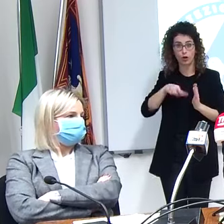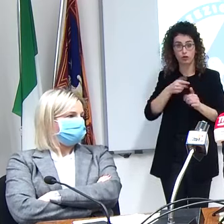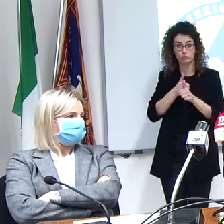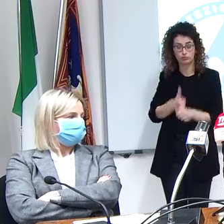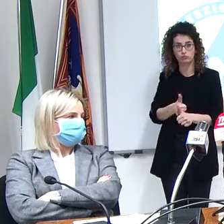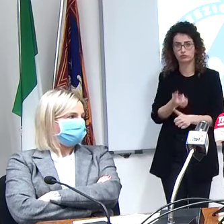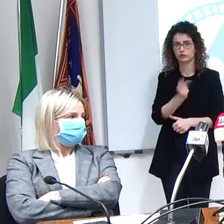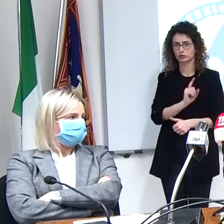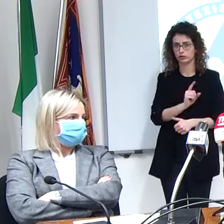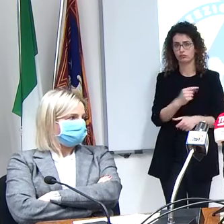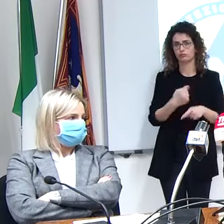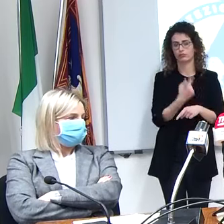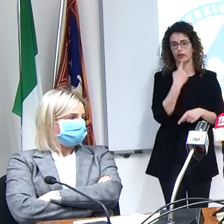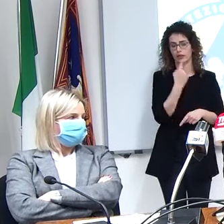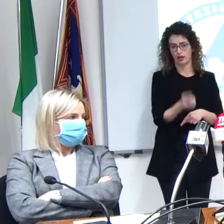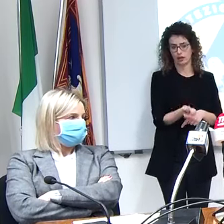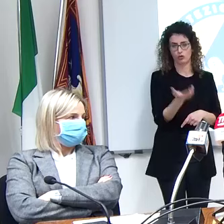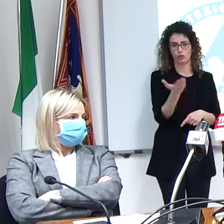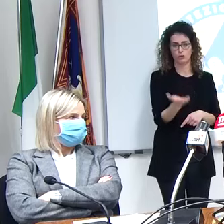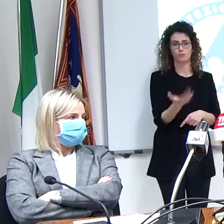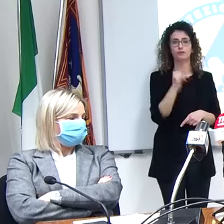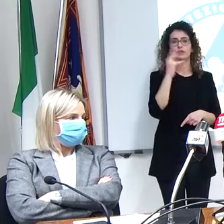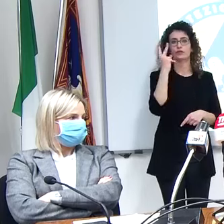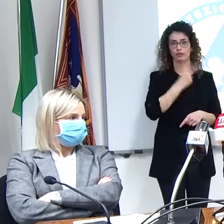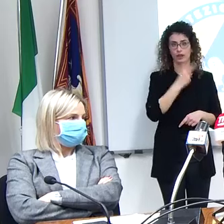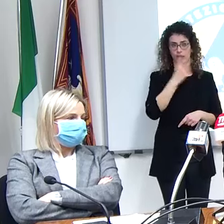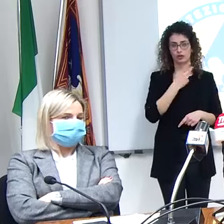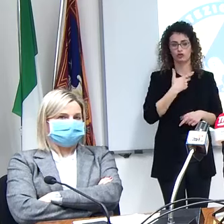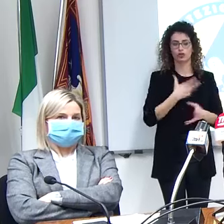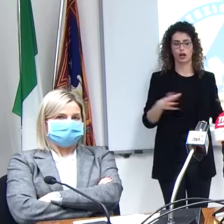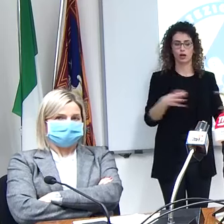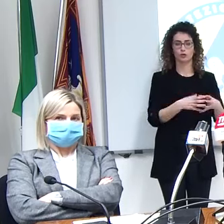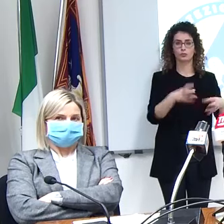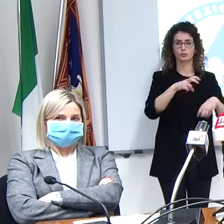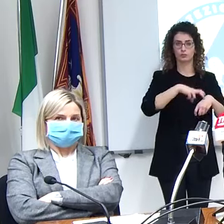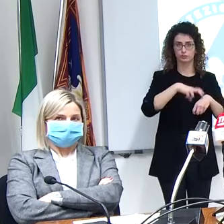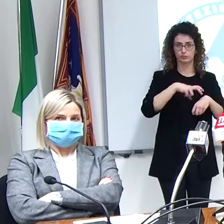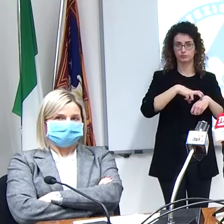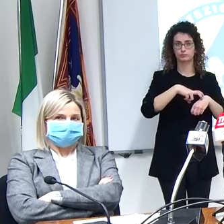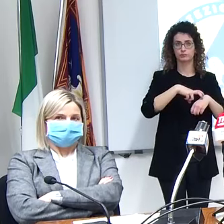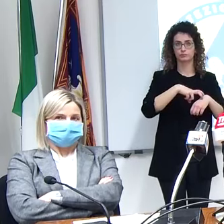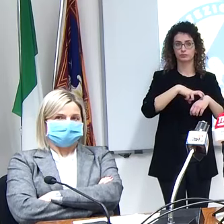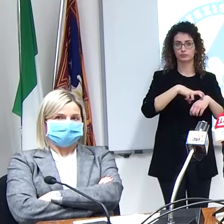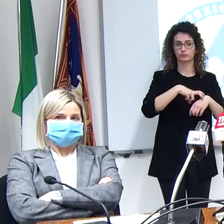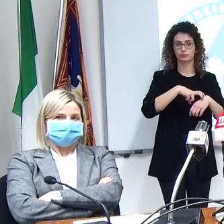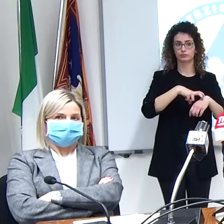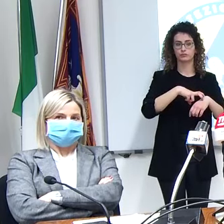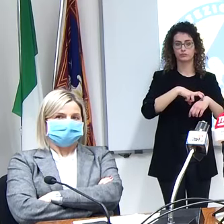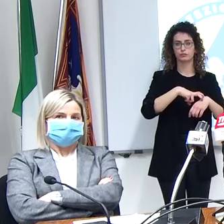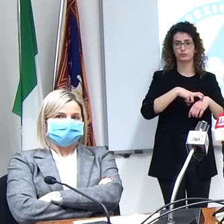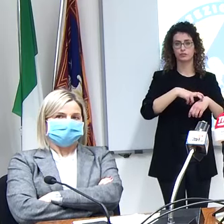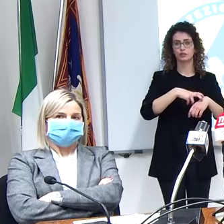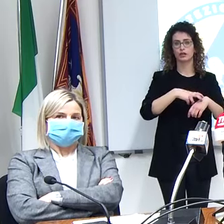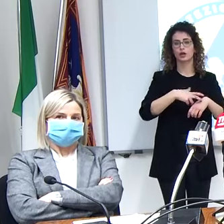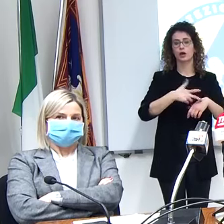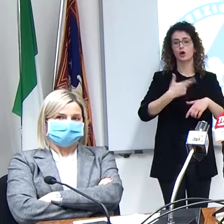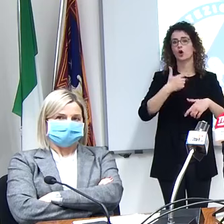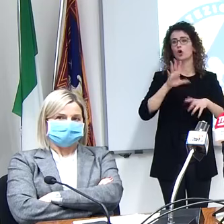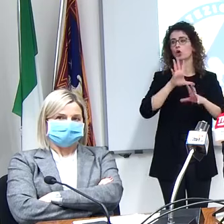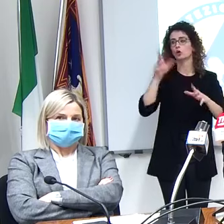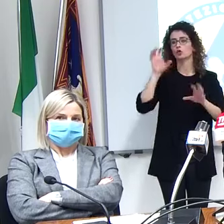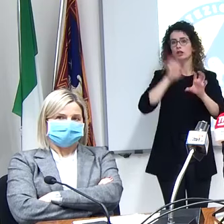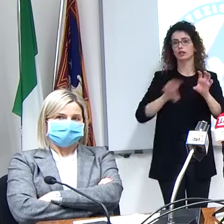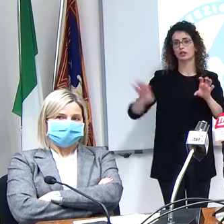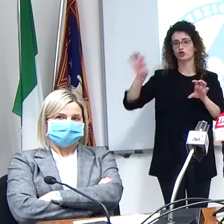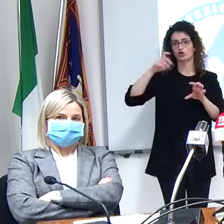diceva lei è vero c'è stato un gruppo di medici che ha trasmesso a tutti i presidenti di regione